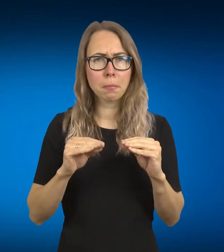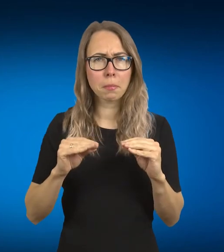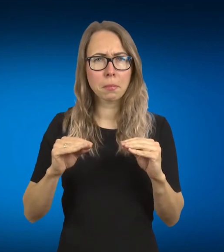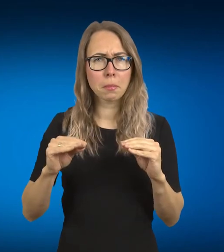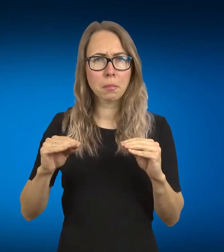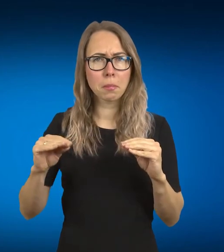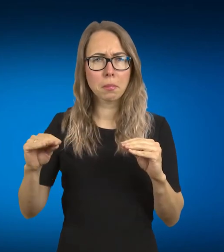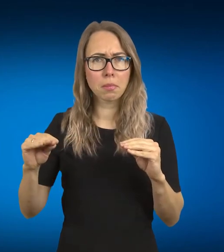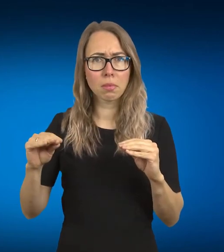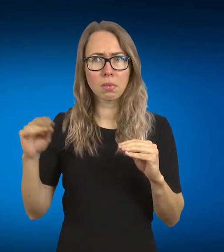Man dingo garsas.